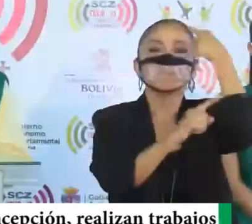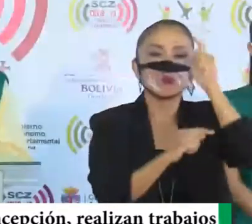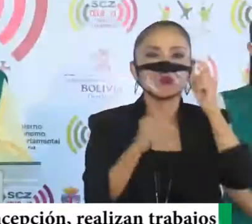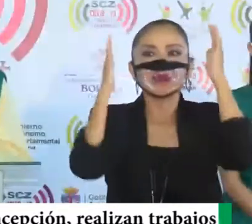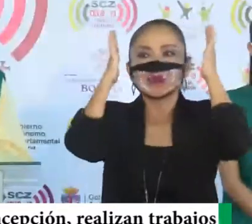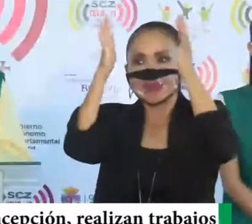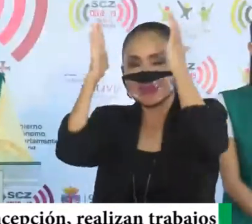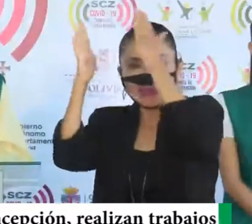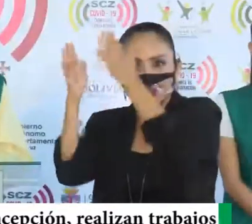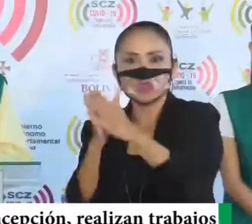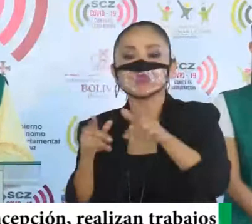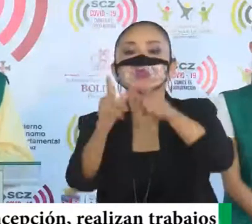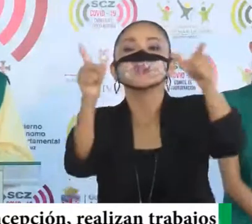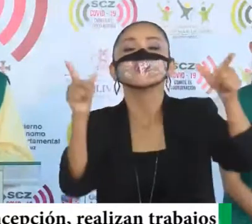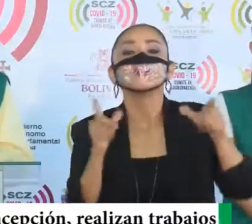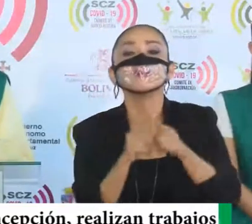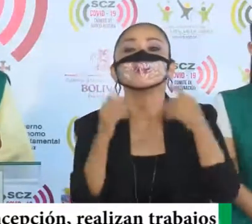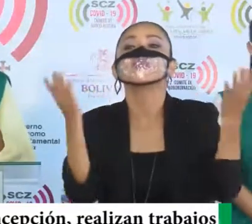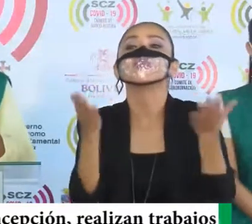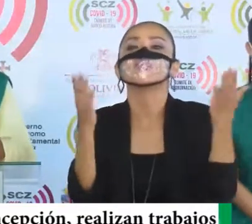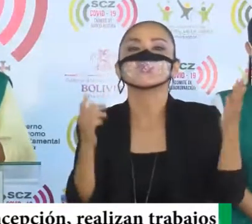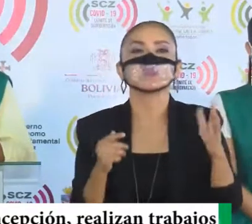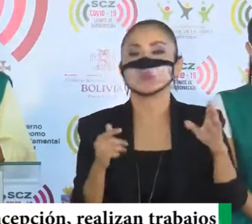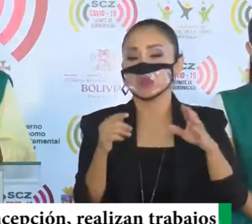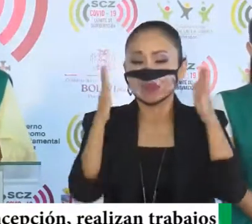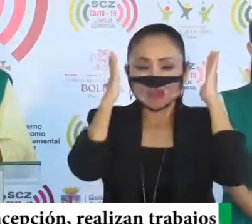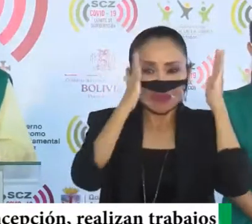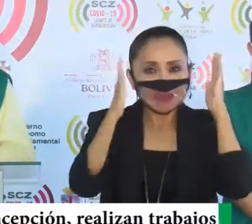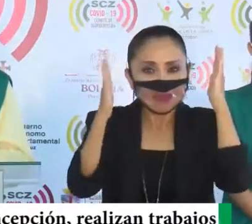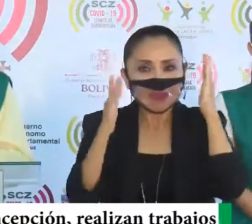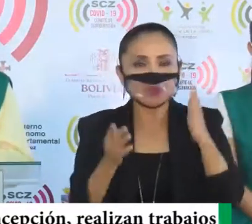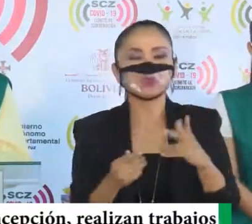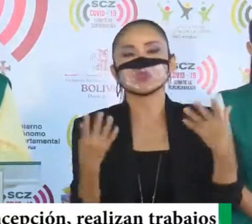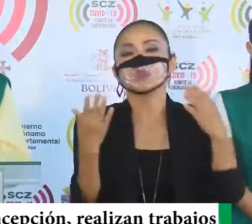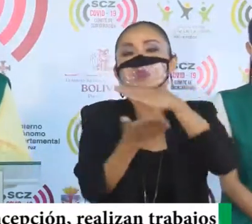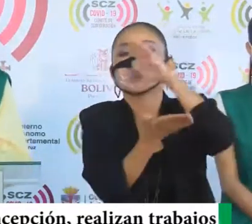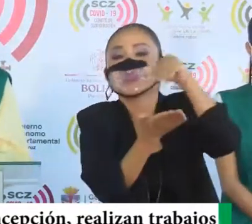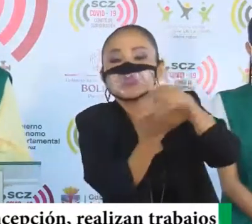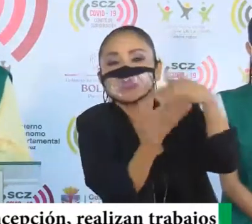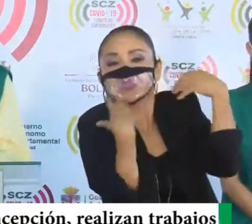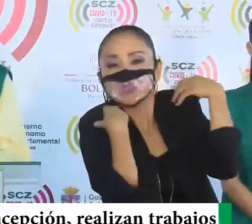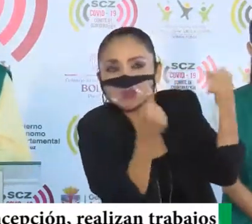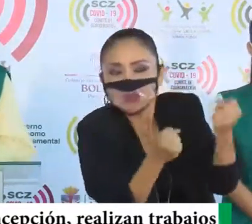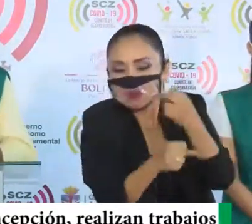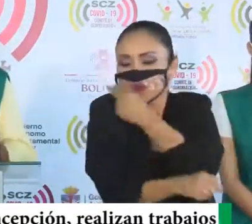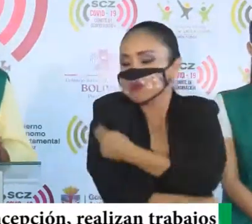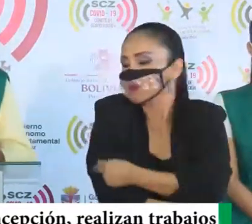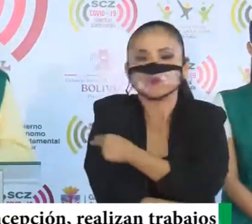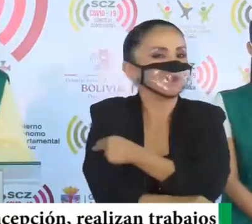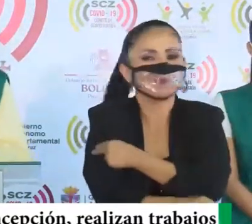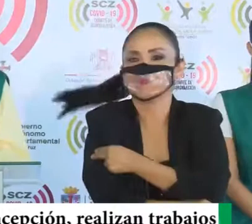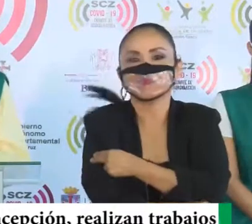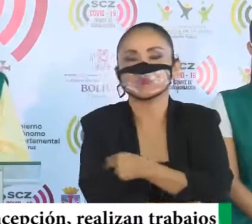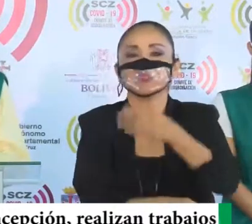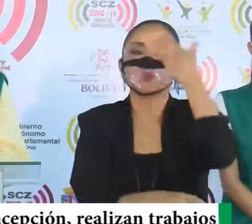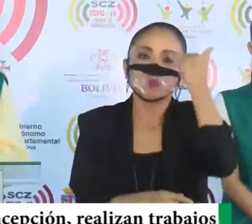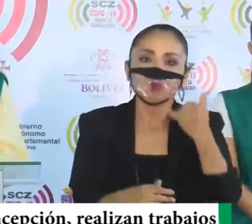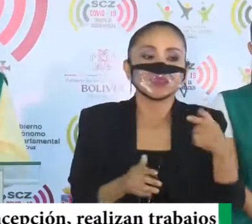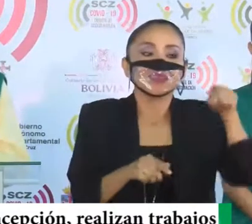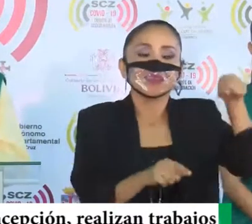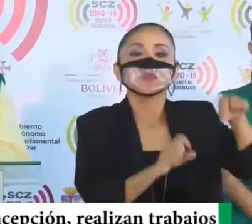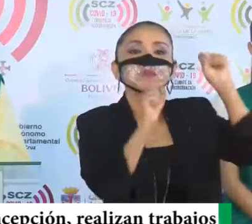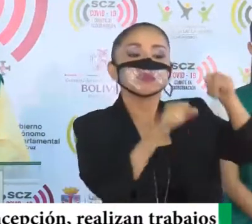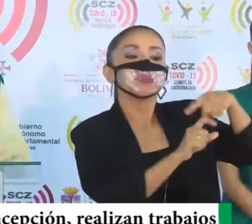verdes, porque es bueno, también aclararlo, que no atendemos, nosotros, en centros de salud, o en hospitales, donde pudieron, haber estado casos